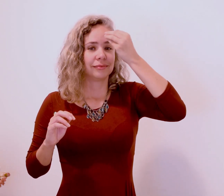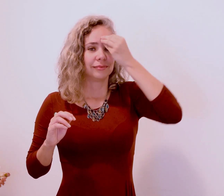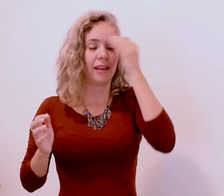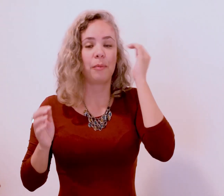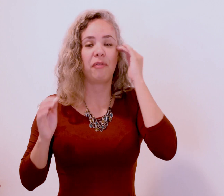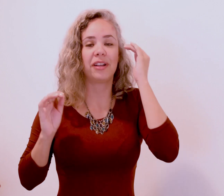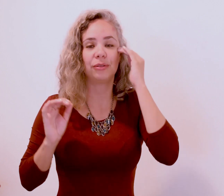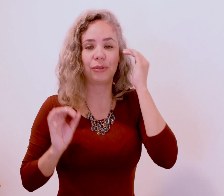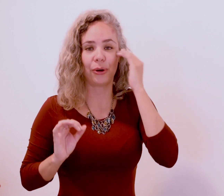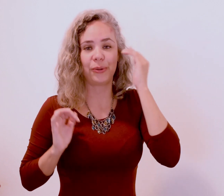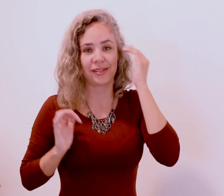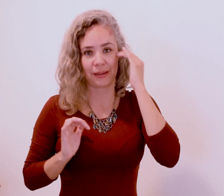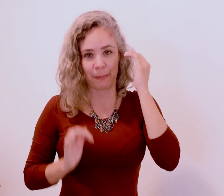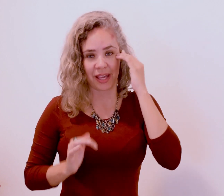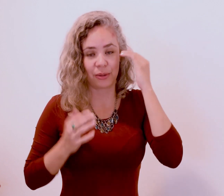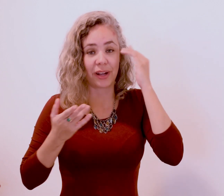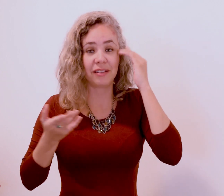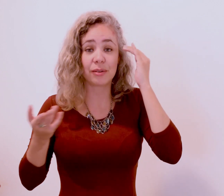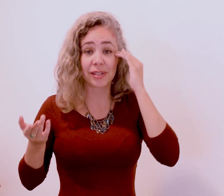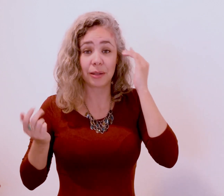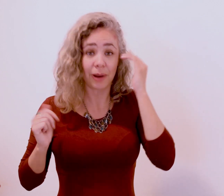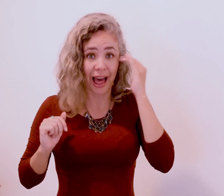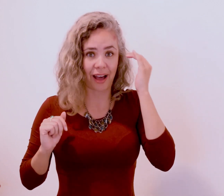Removendo todo esse medo a nível celular